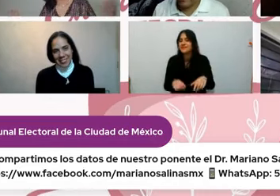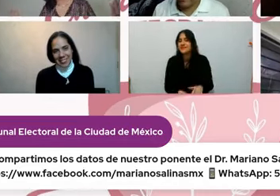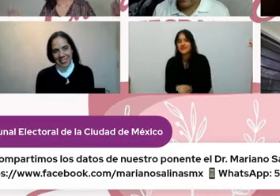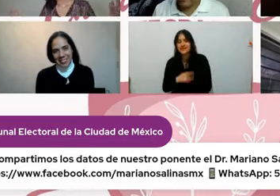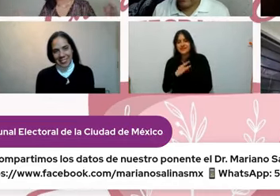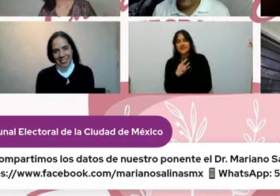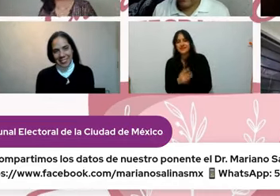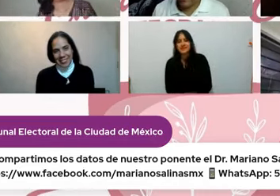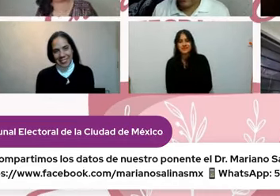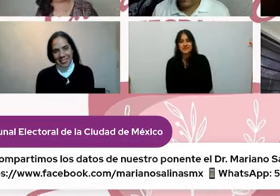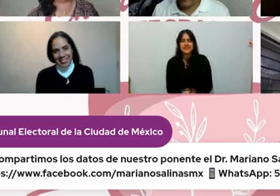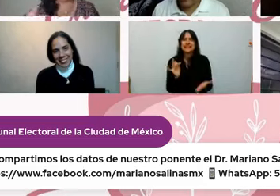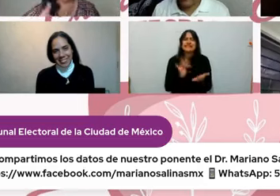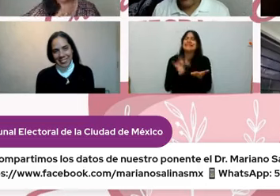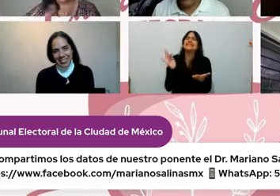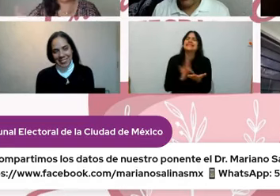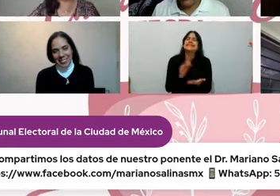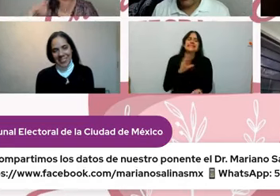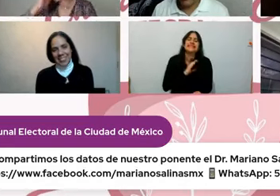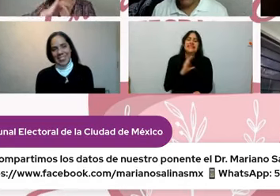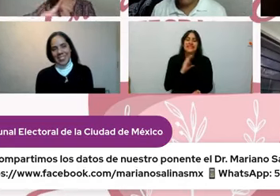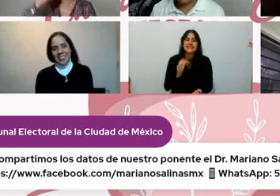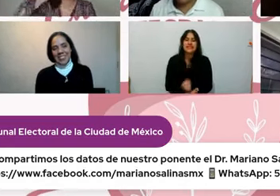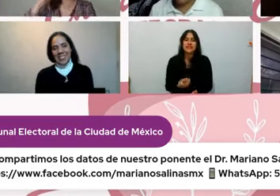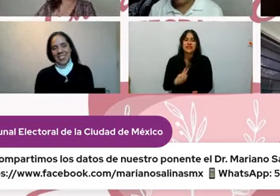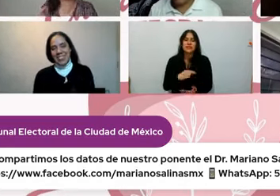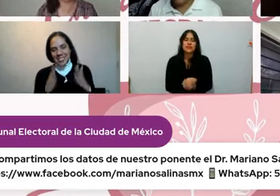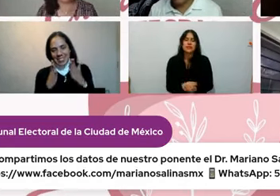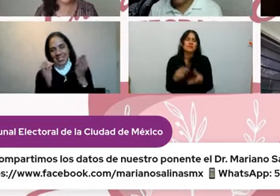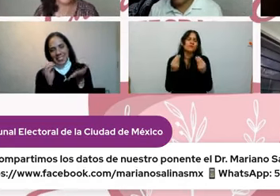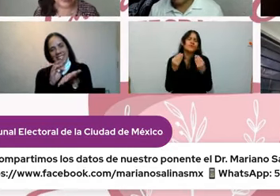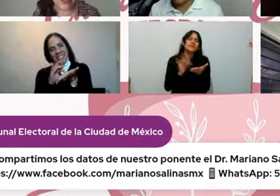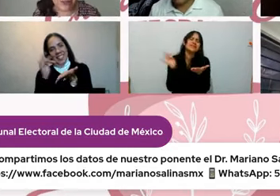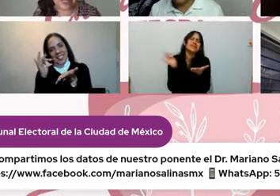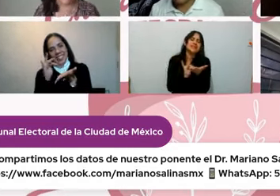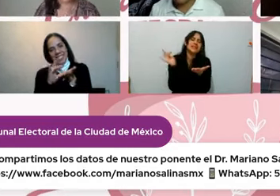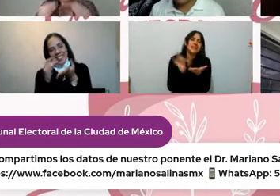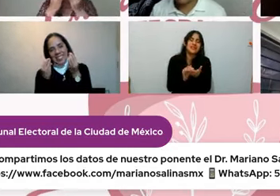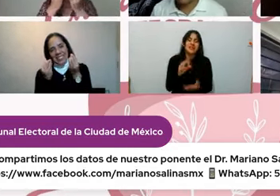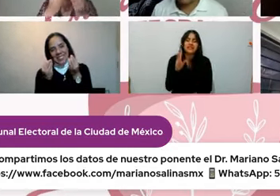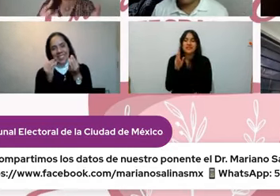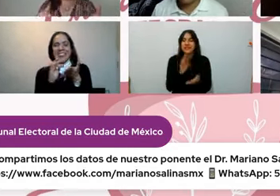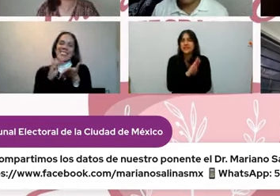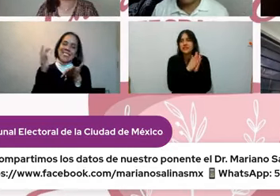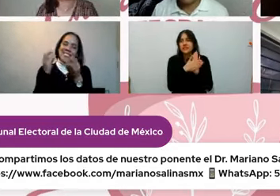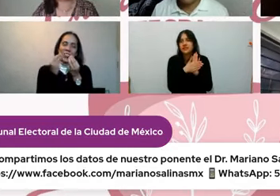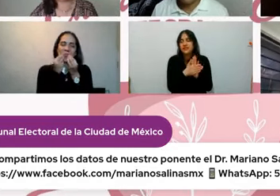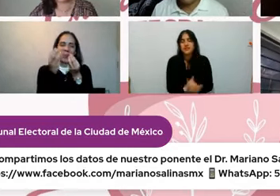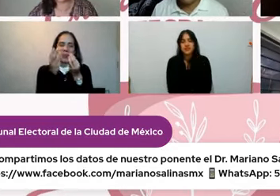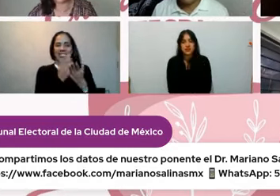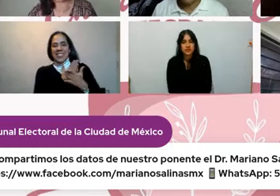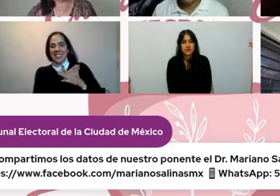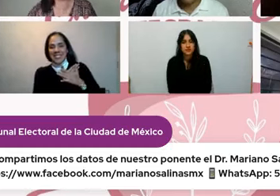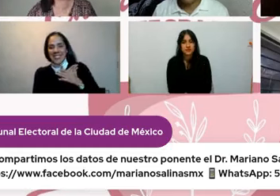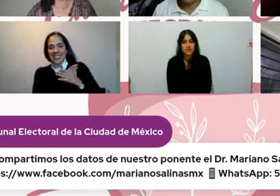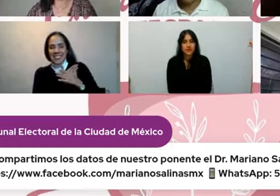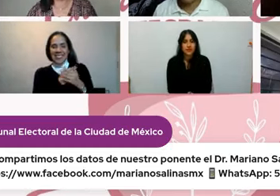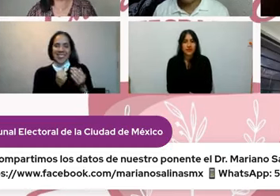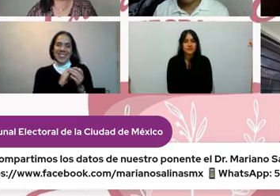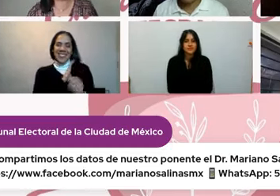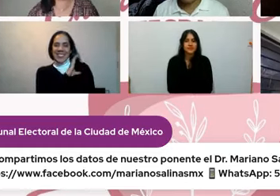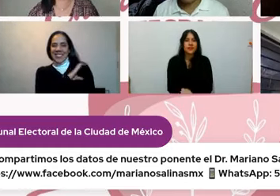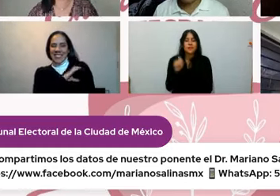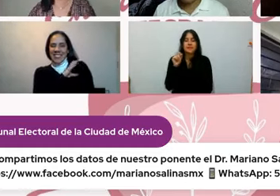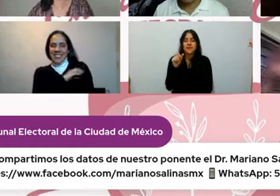te agradezco te quiero te queremos muchísimo muchas gracias DIF de la Ciudad de México ahí está mi querida Adaluz